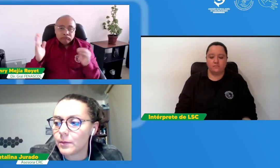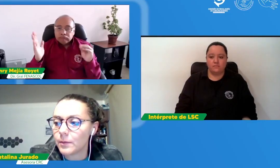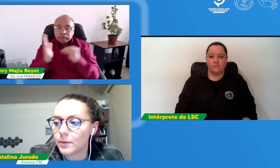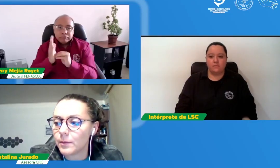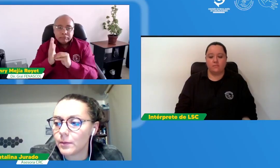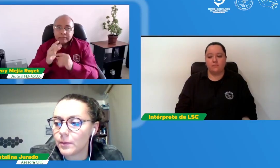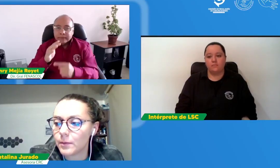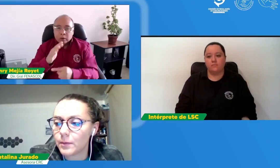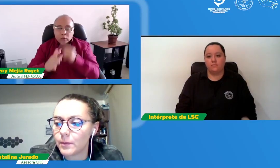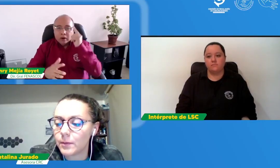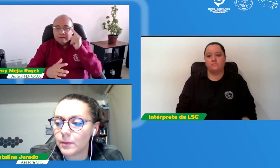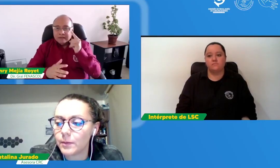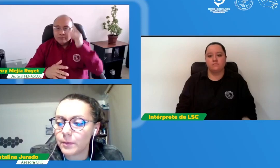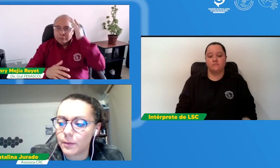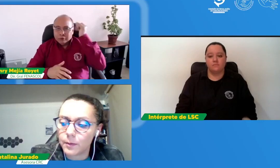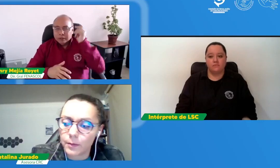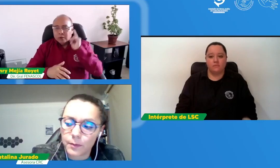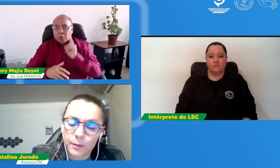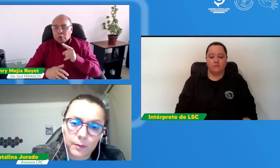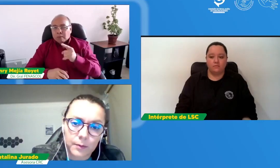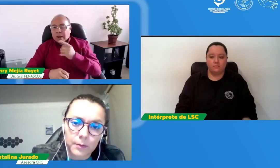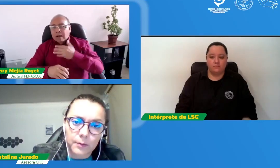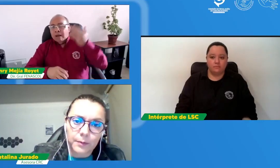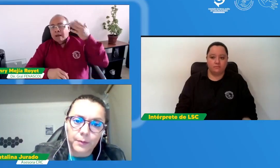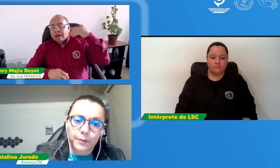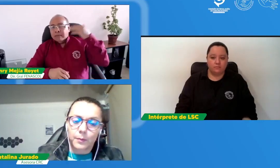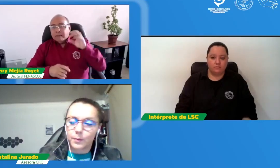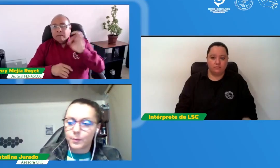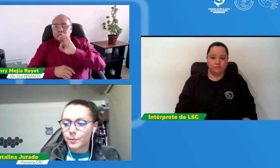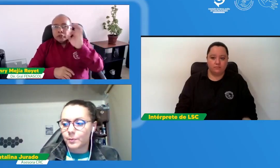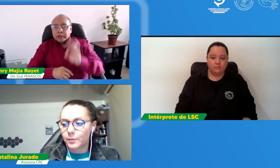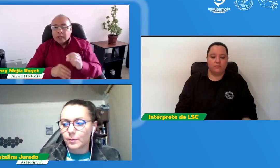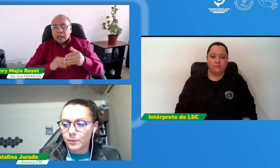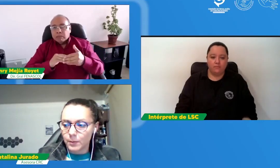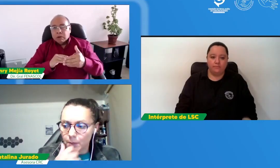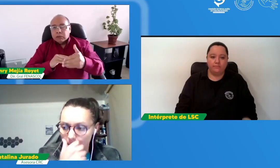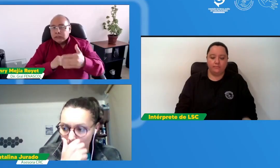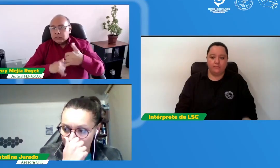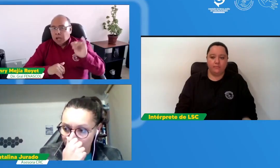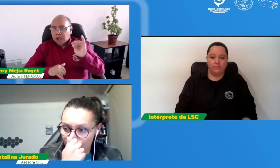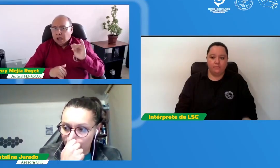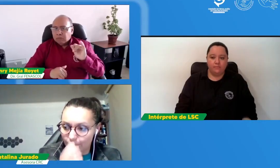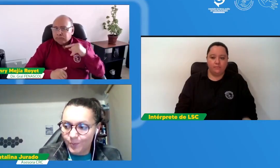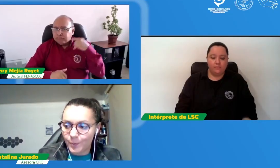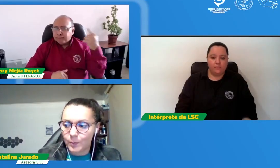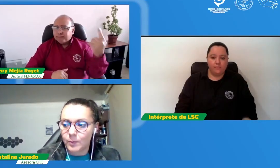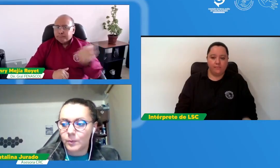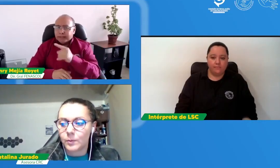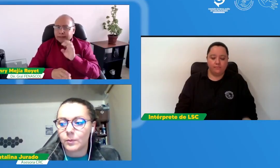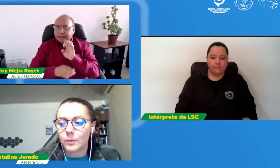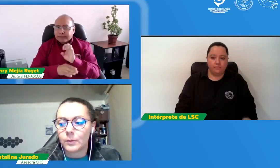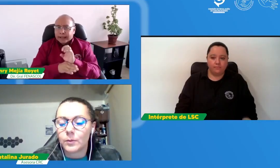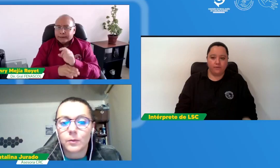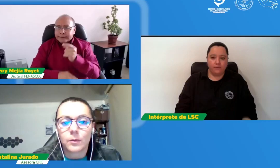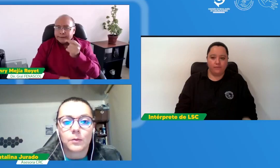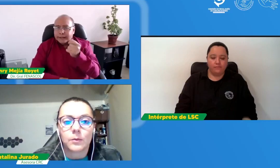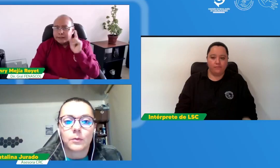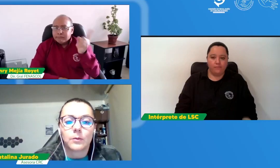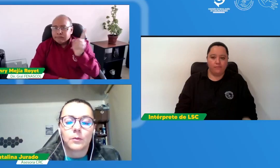establece una nueva resolución se contemplará la misma forma de porcentajes anuales o